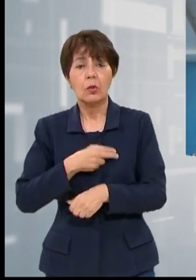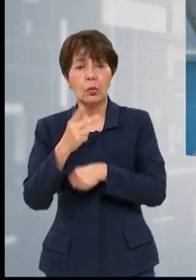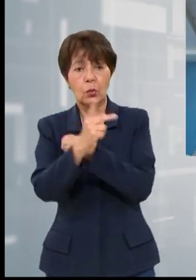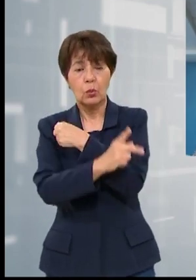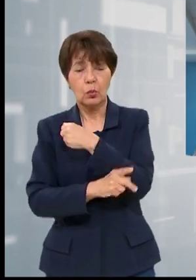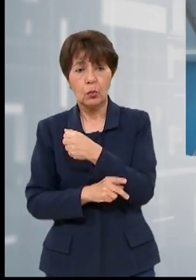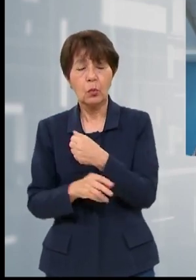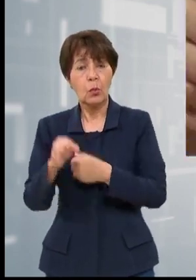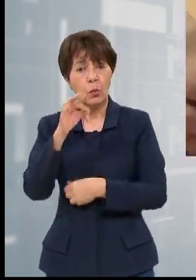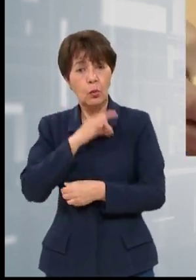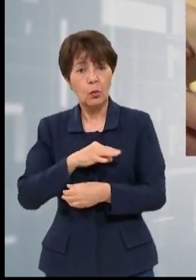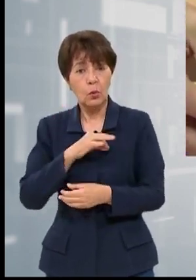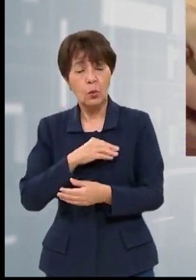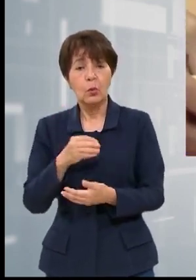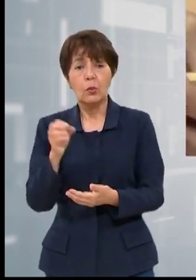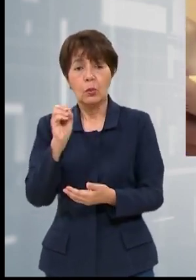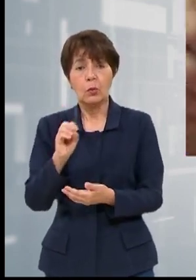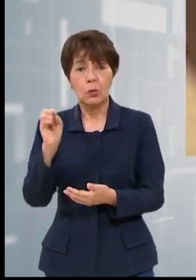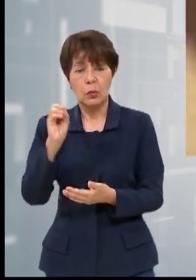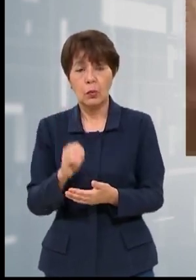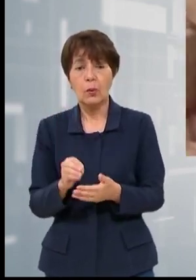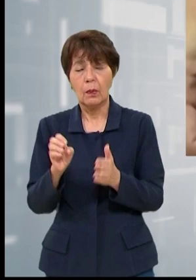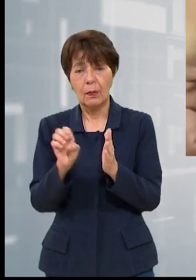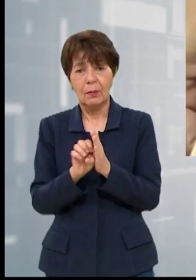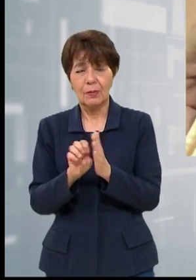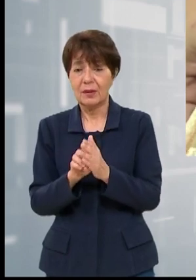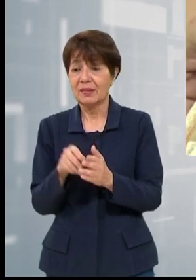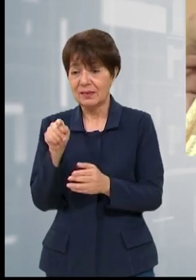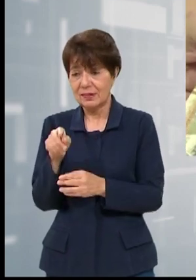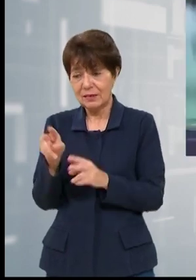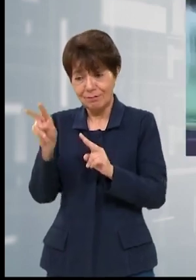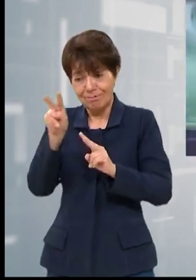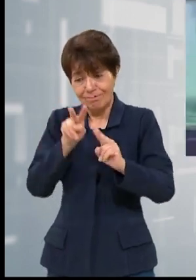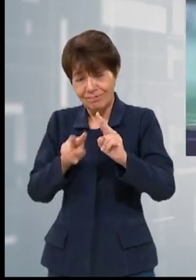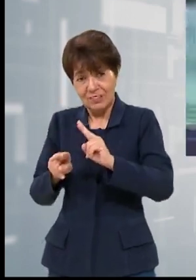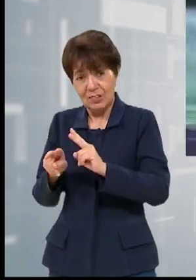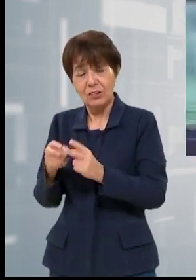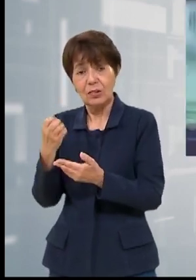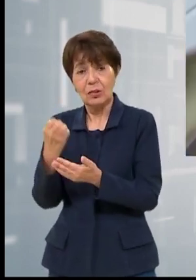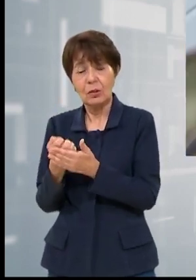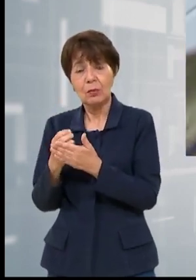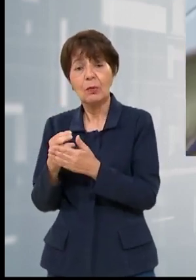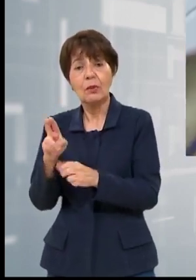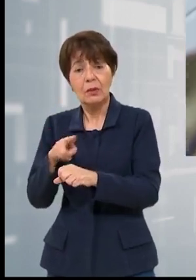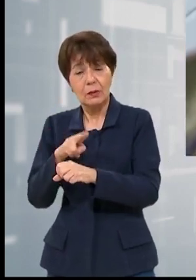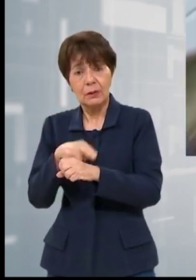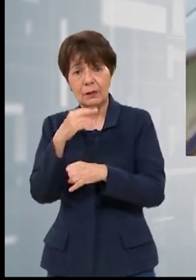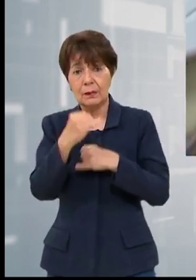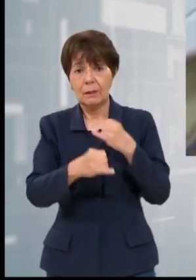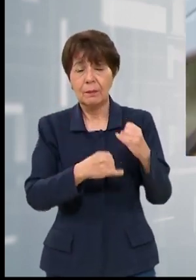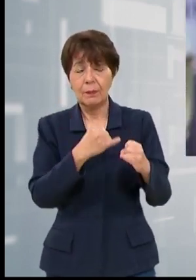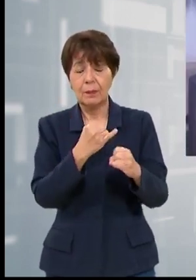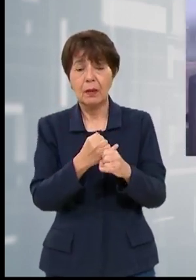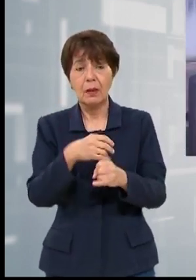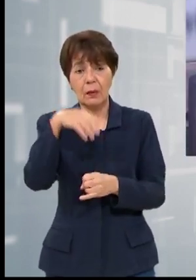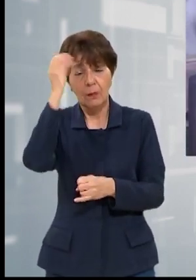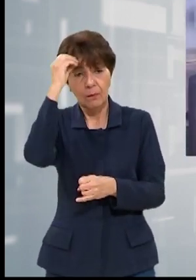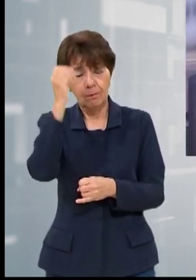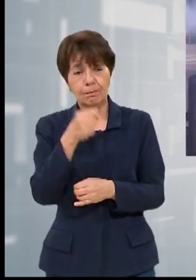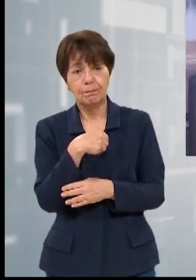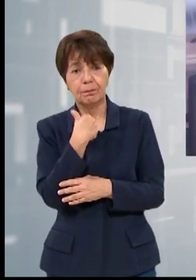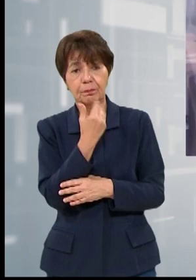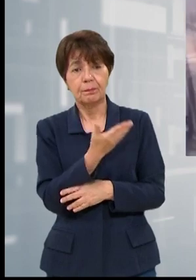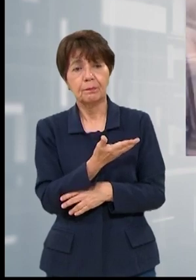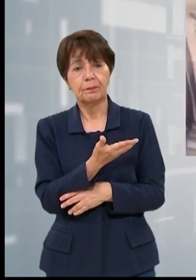tributarios están sobreestimados dado el contexto económico nacional e internacional. Así lo explica Alejandro Cafati oficial de política económica de esta